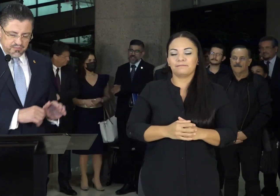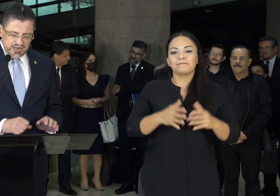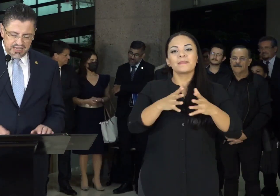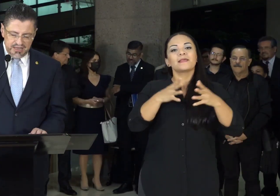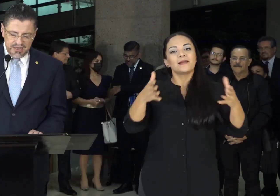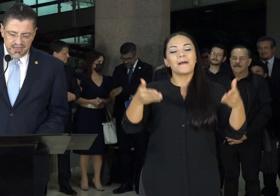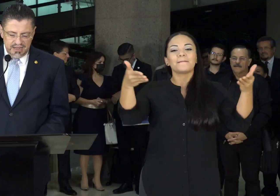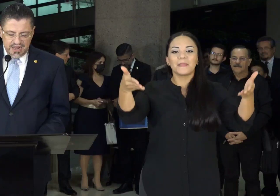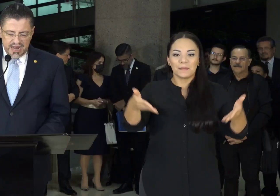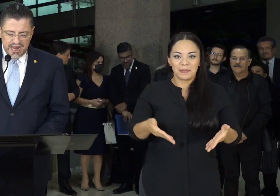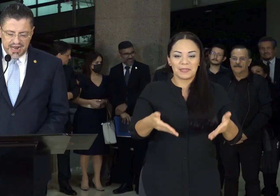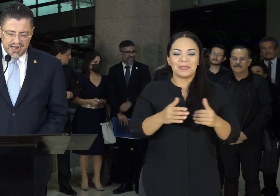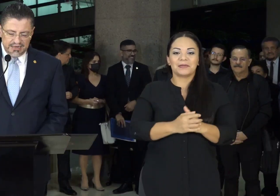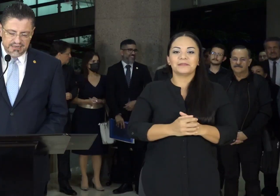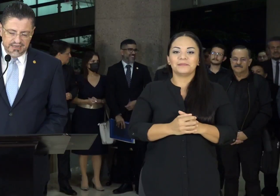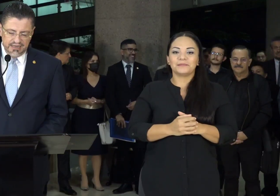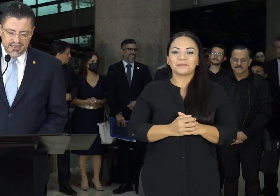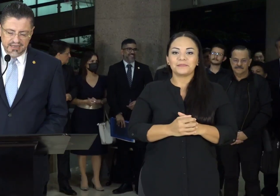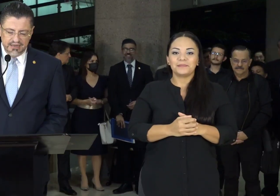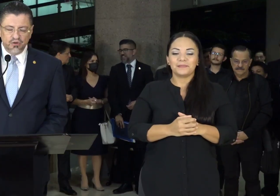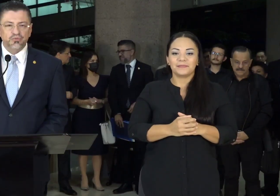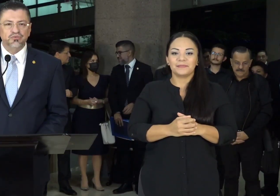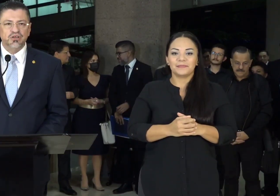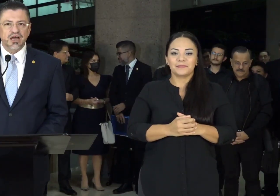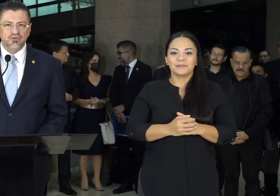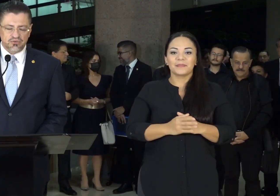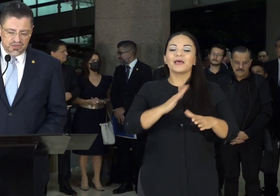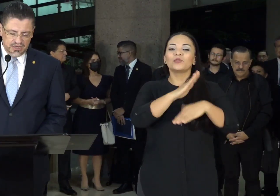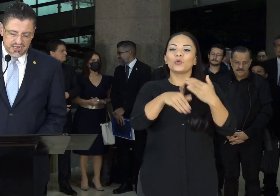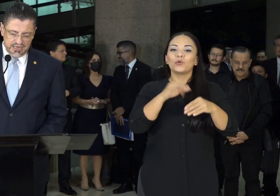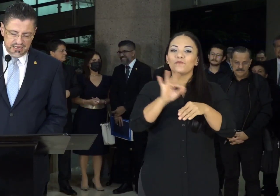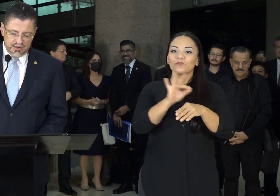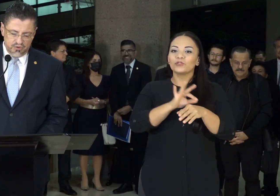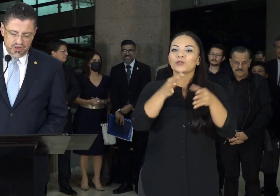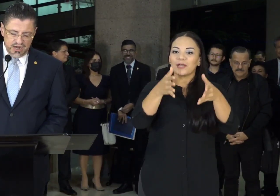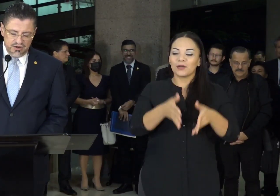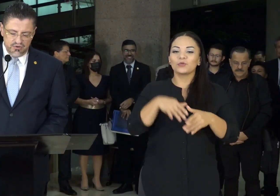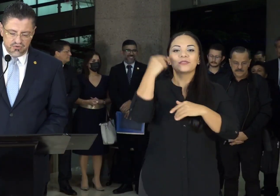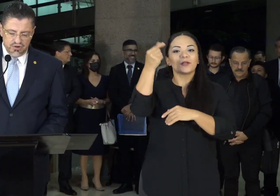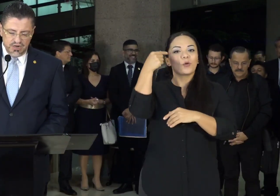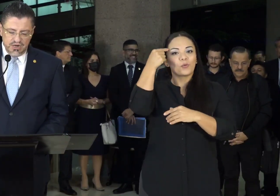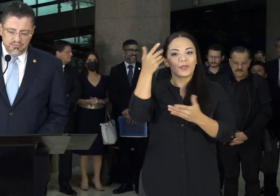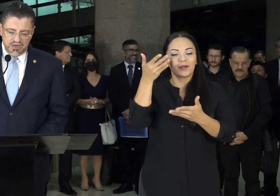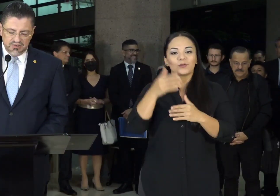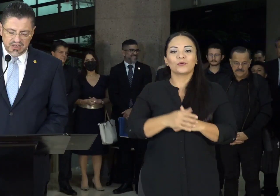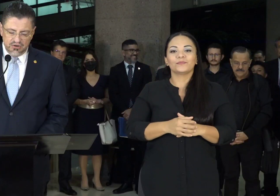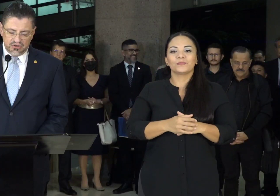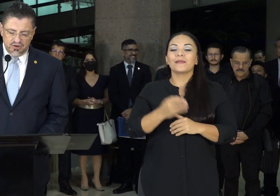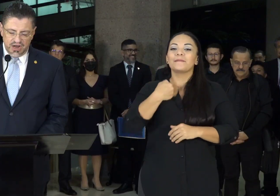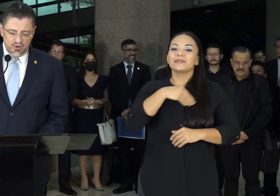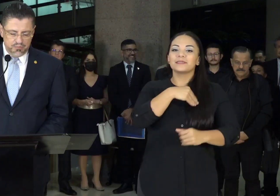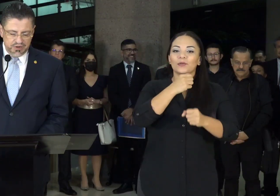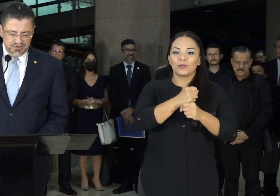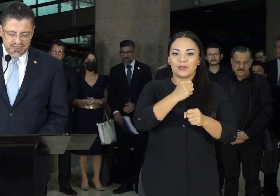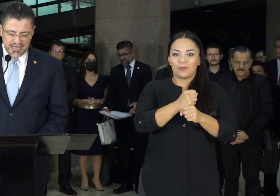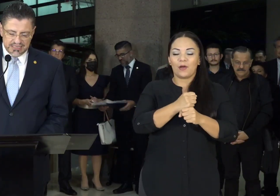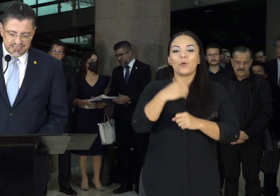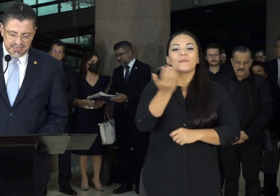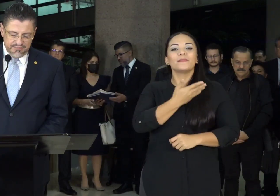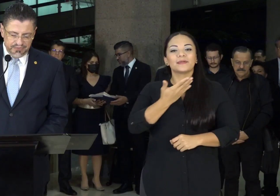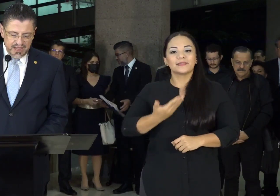gran bienvenida a los funcionarios del gobierno, Ministerio de Trabajo,